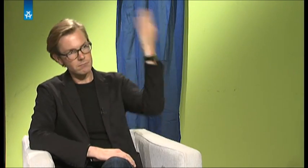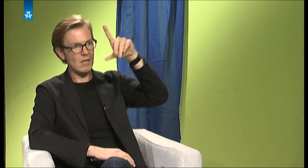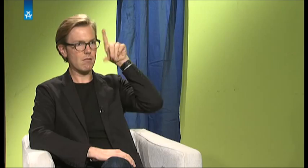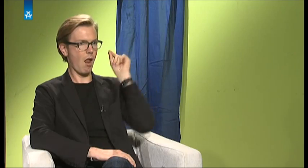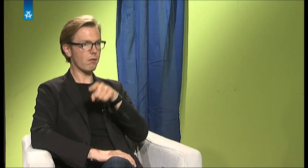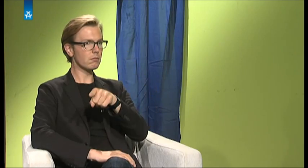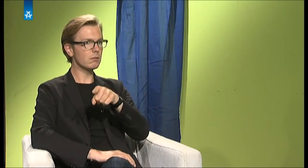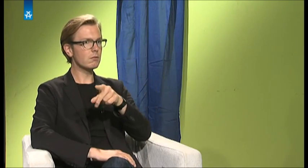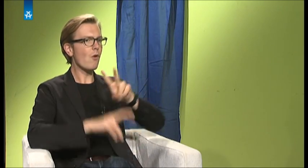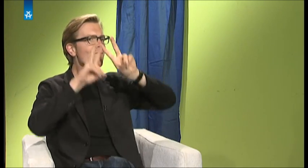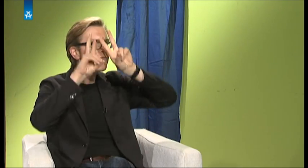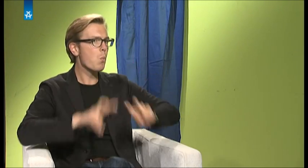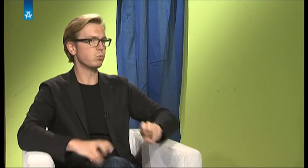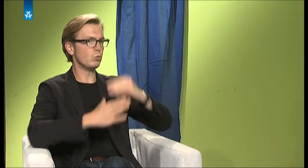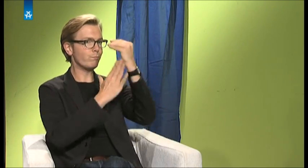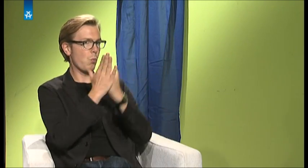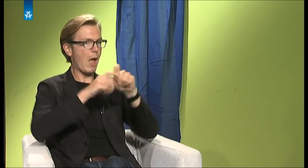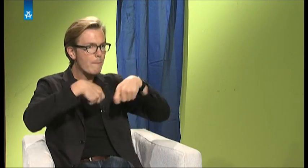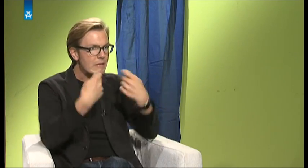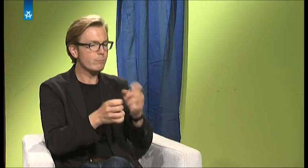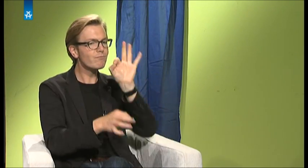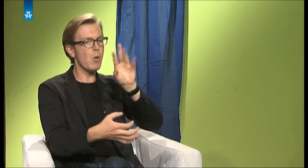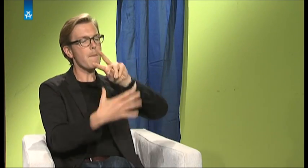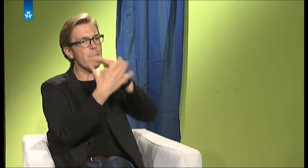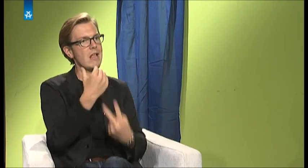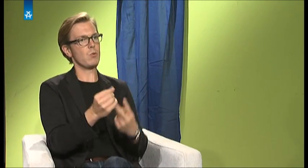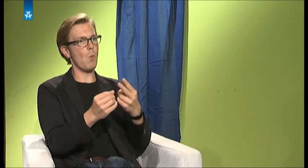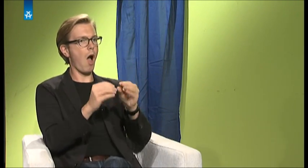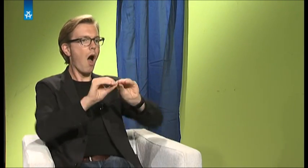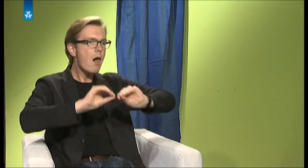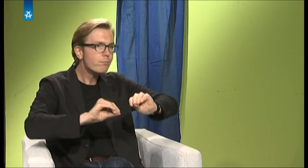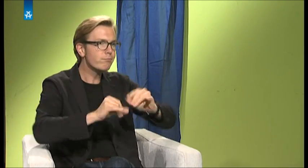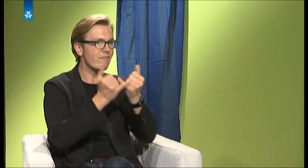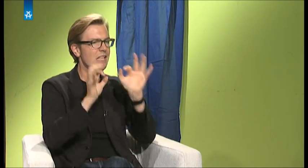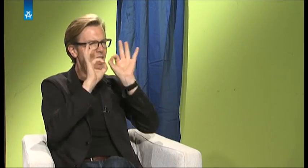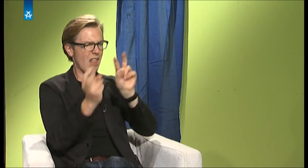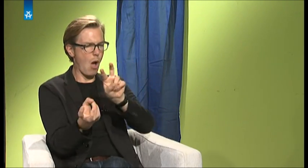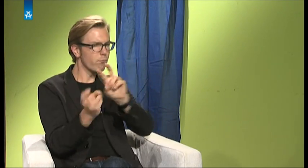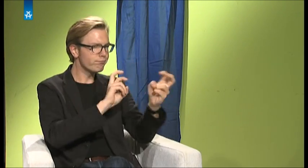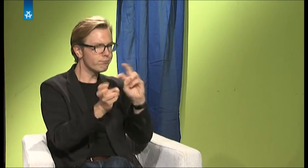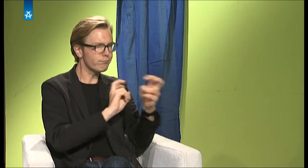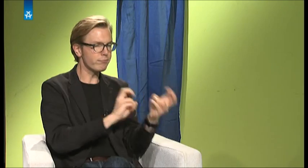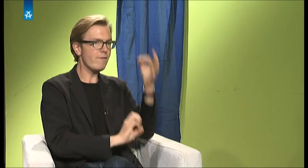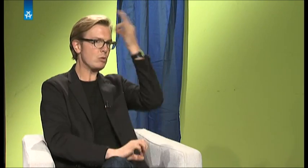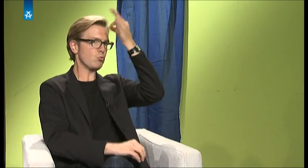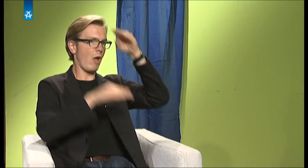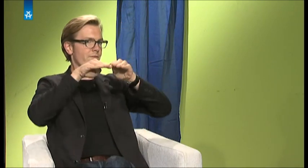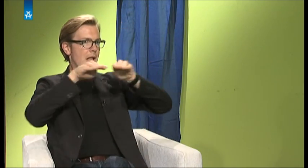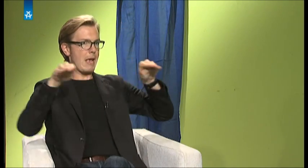ich nach Gellodet gehen soll. Weil da gab es ein Programm für bilingualen Unterricht auf einer wissenschaftlichen Ebene. Und das hat mich